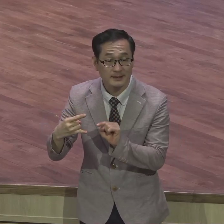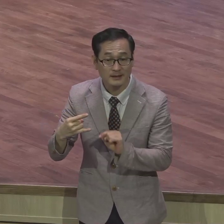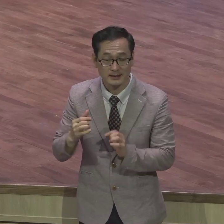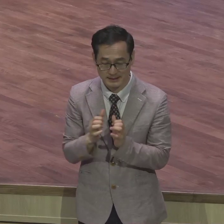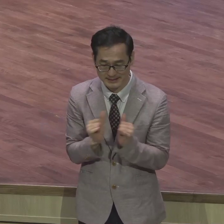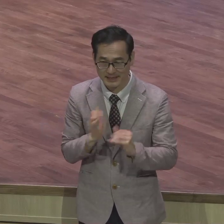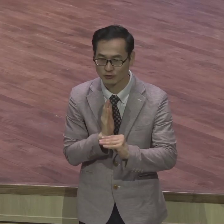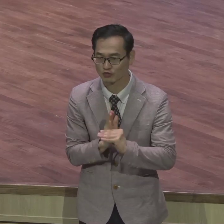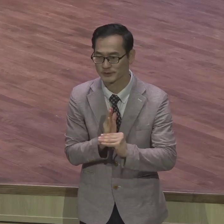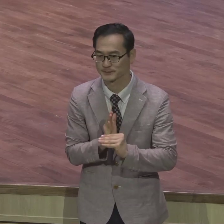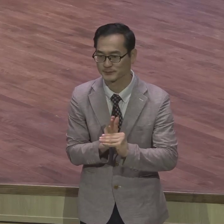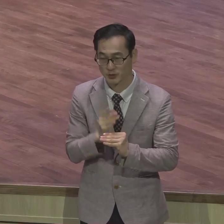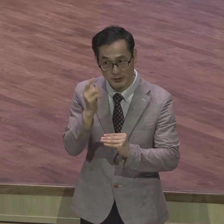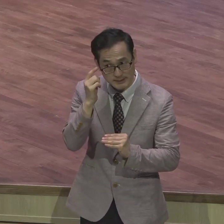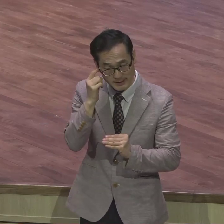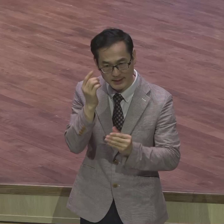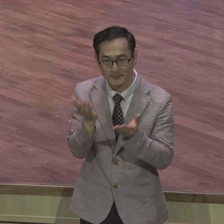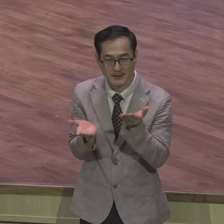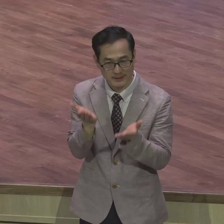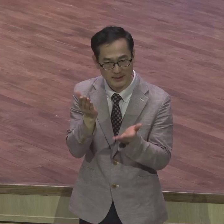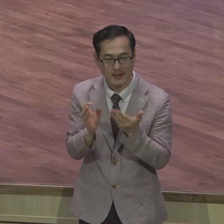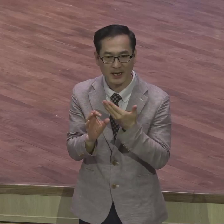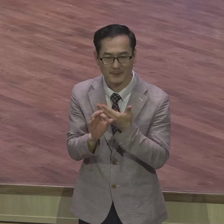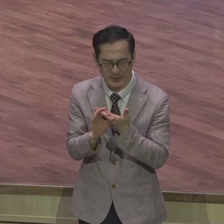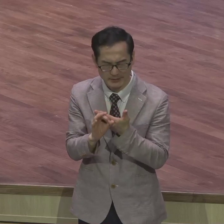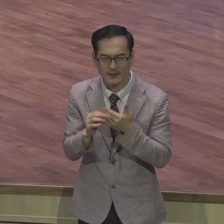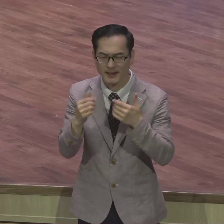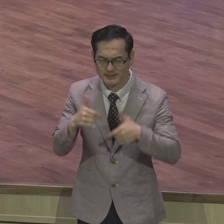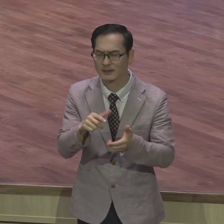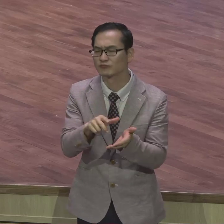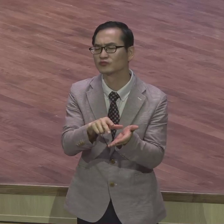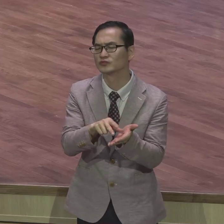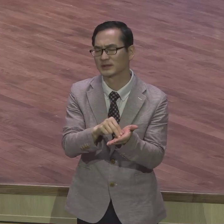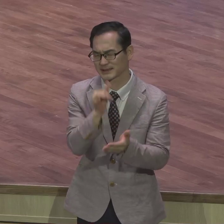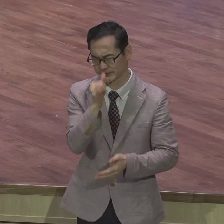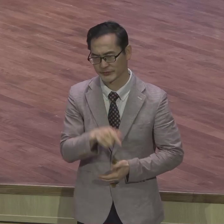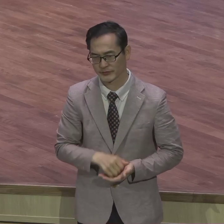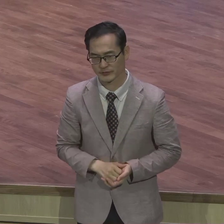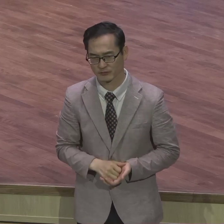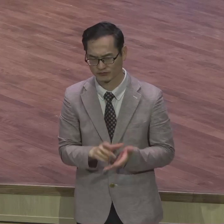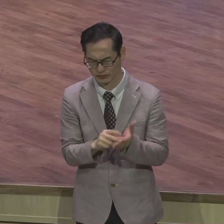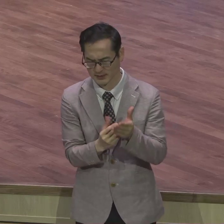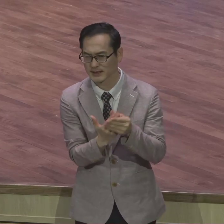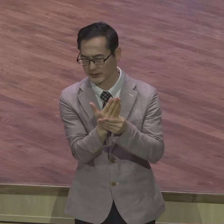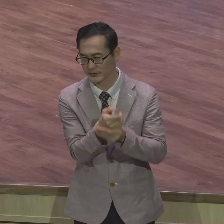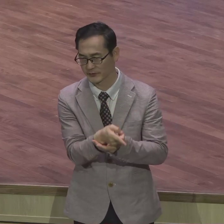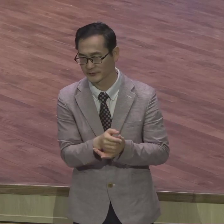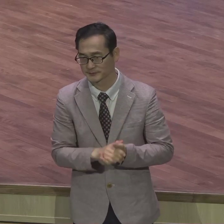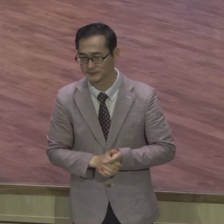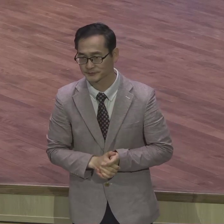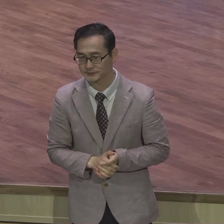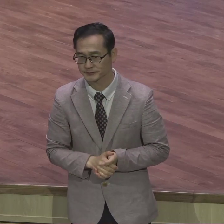판단에는 항상 문제가 있게 되어 있다라는 것입니다 결국 자기에게